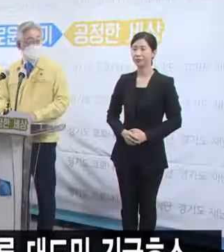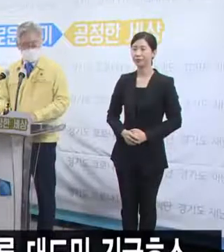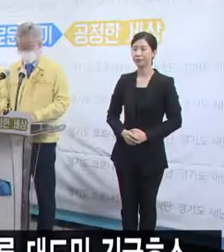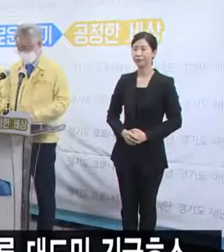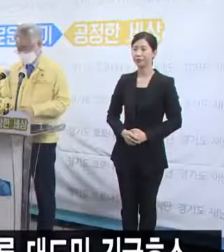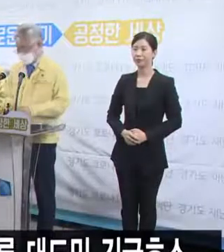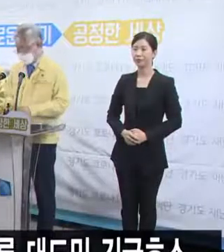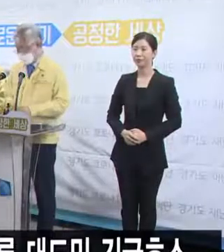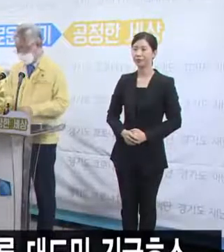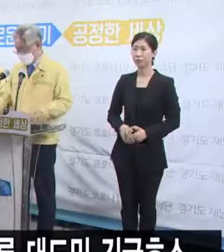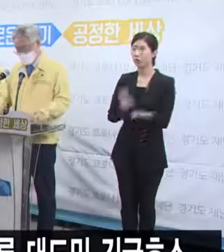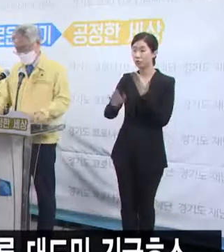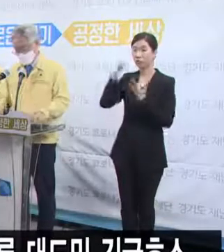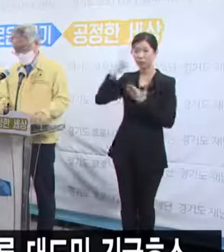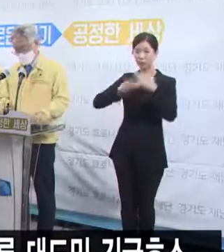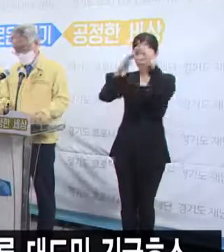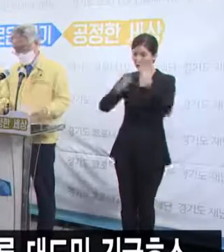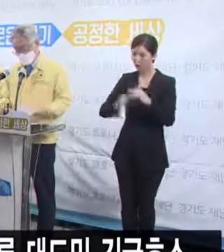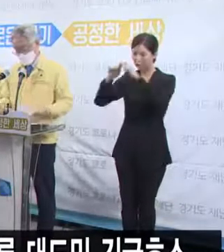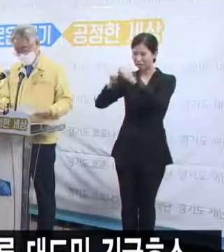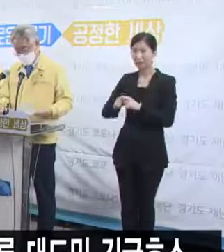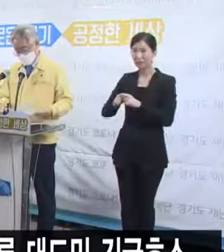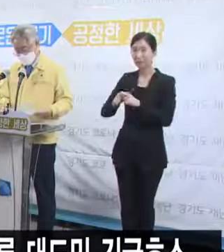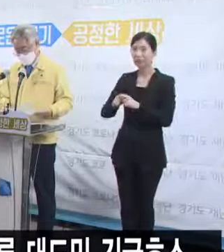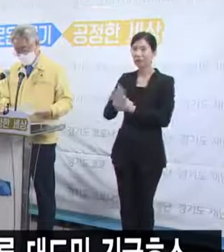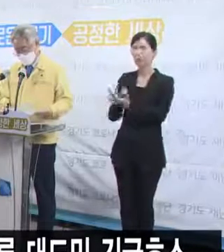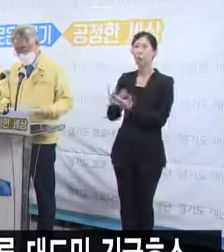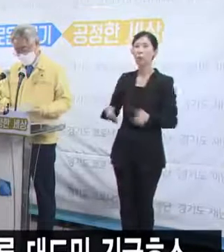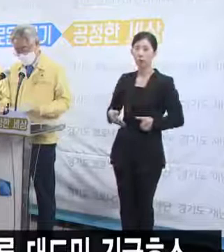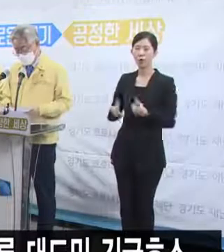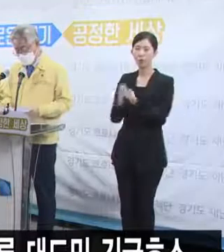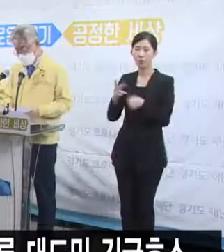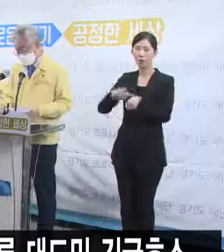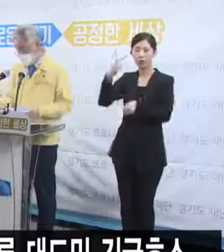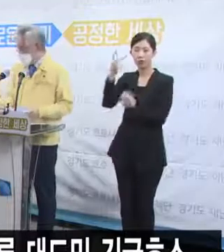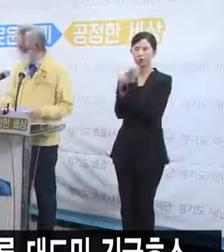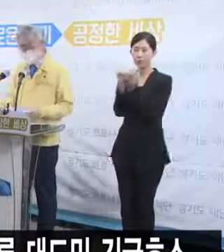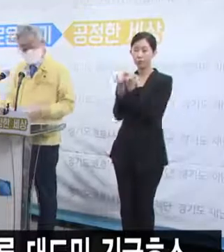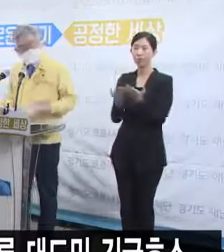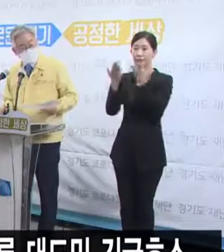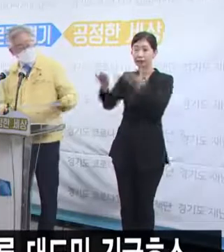이후 질문사항에 대해서는 세부적인 내용으로 단장님께서 답변 드리는 것이 좋겠습니다.